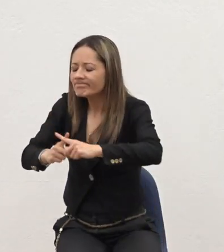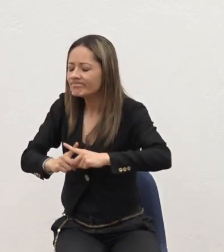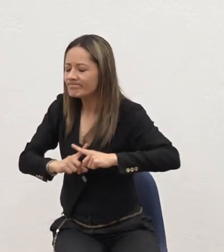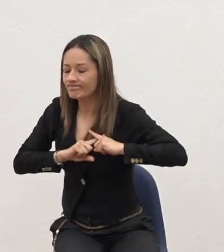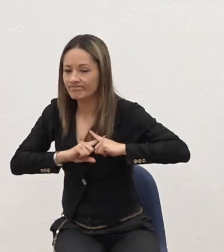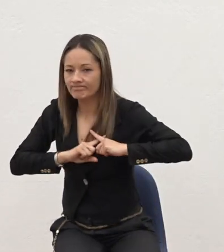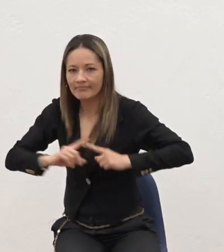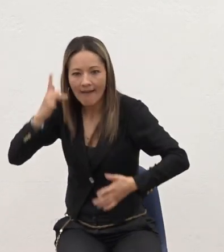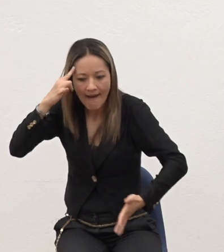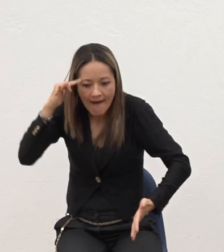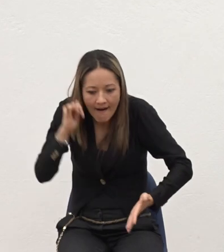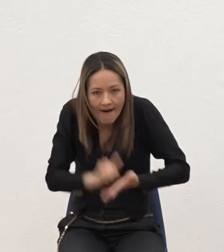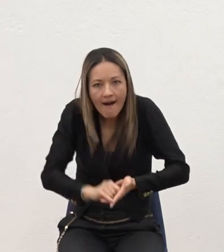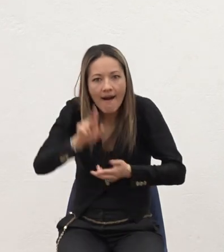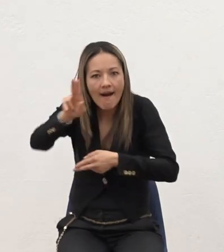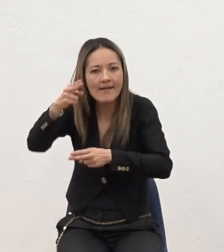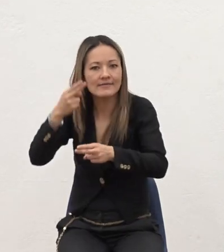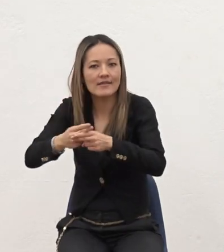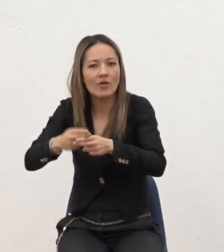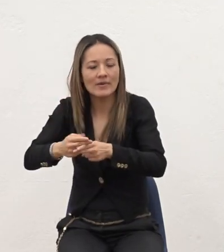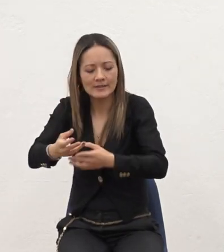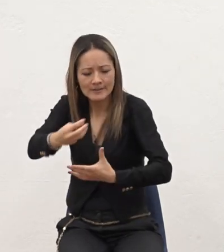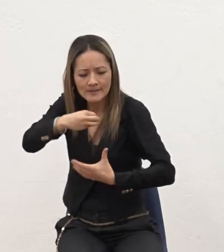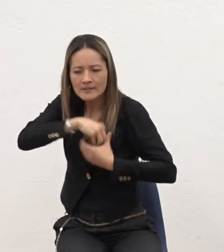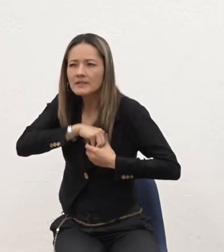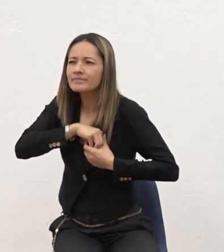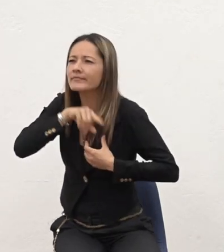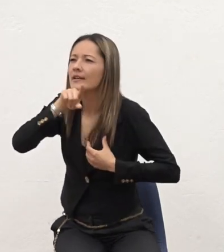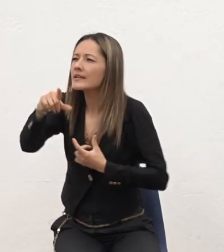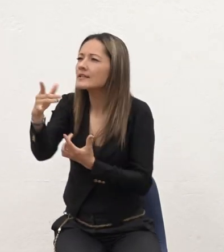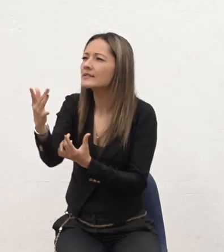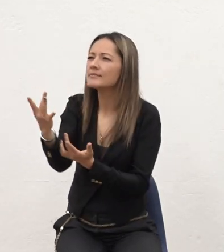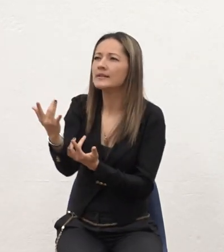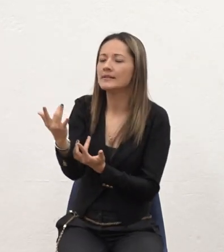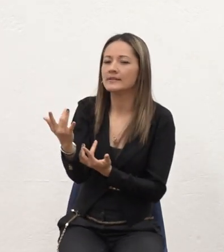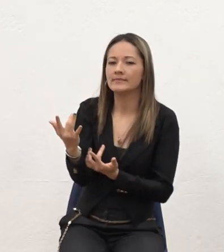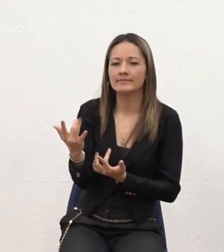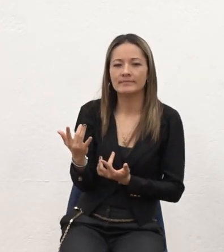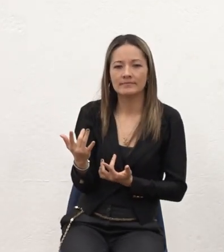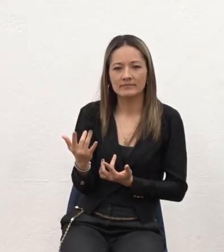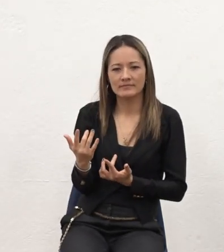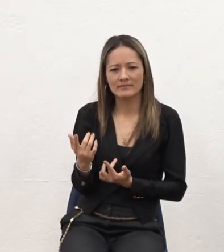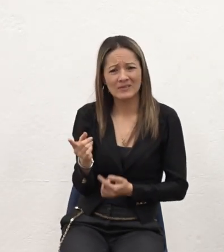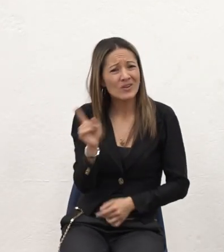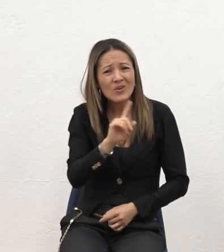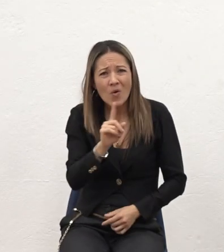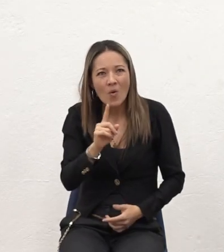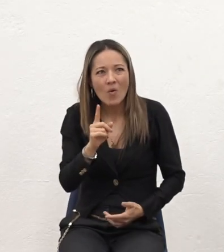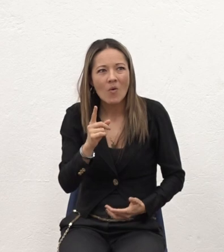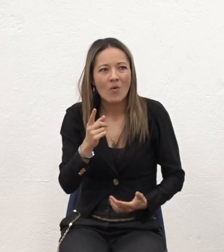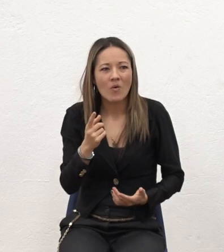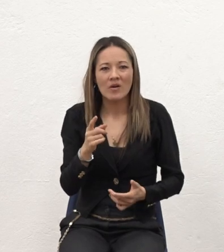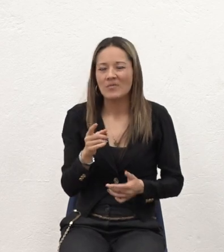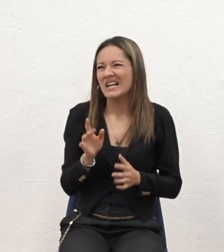Que esperamos Nosotros No se arriesgue No arriesgue No arriesgue Su vida